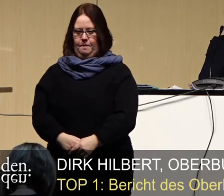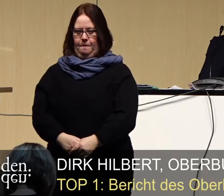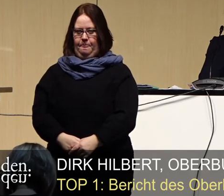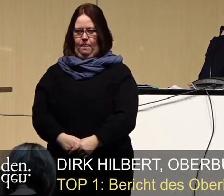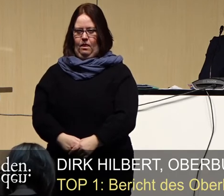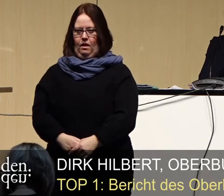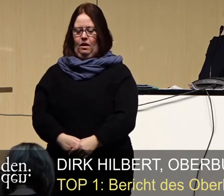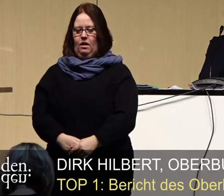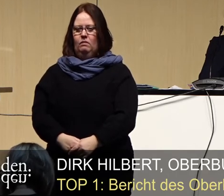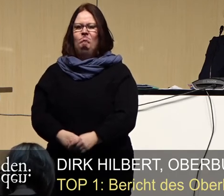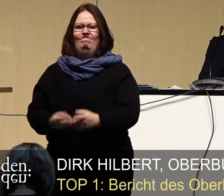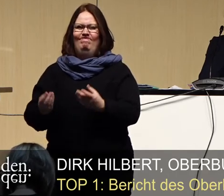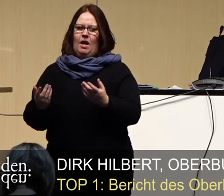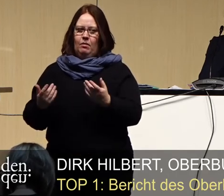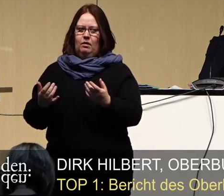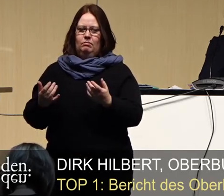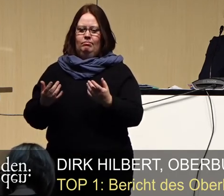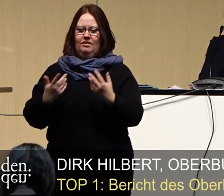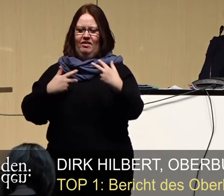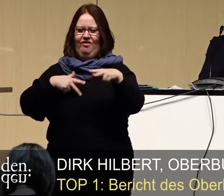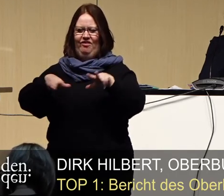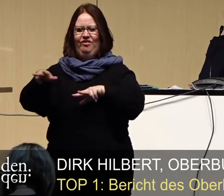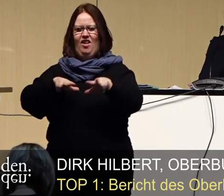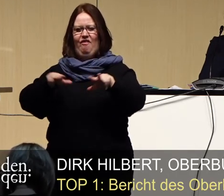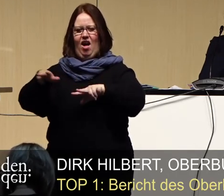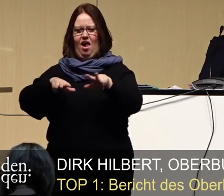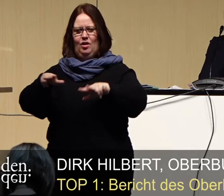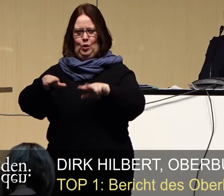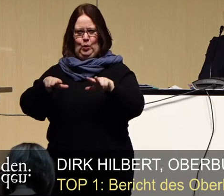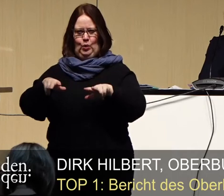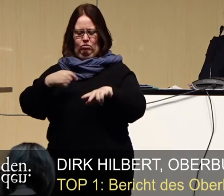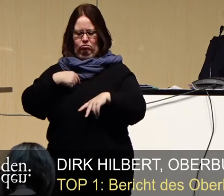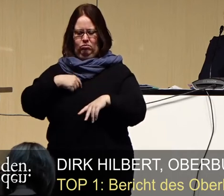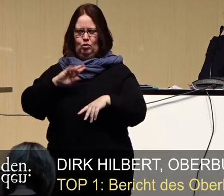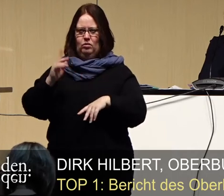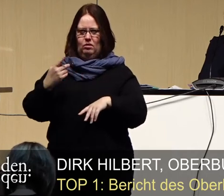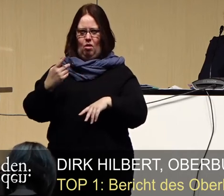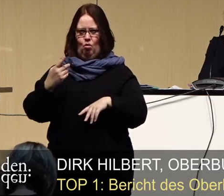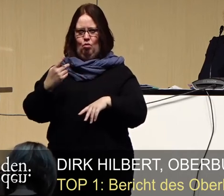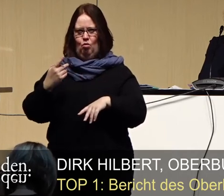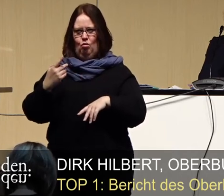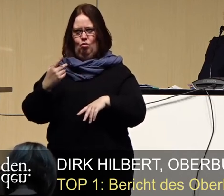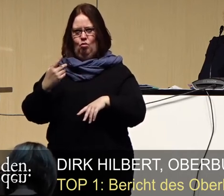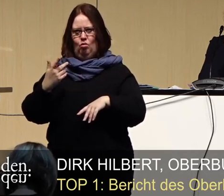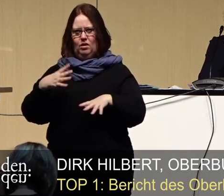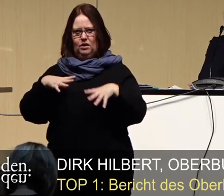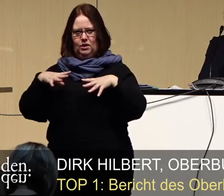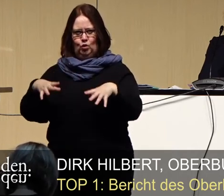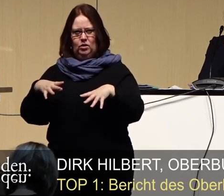Gleichzeitig stehen wir in der Verwaltung im engen Austausch, um das